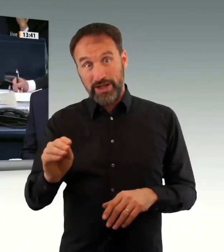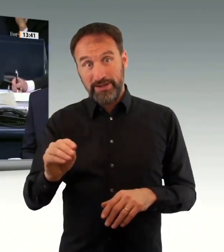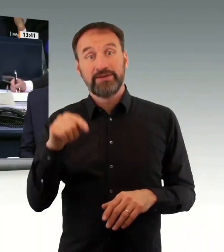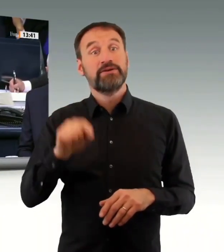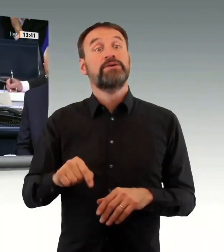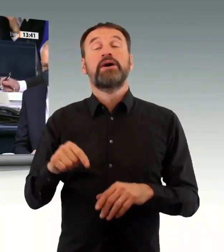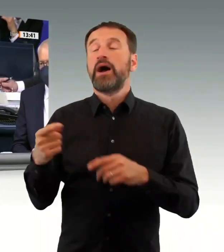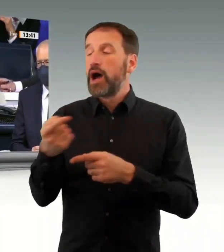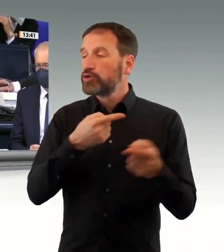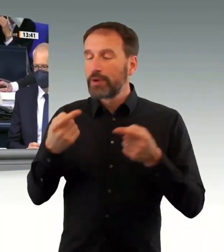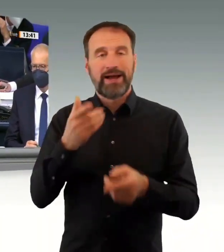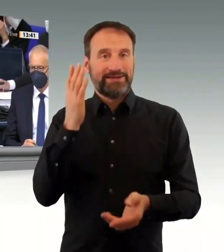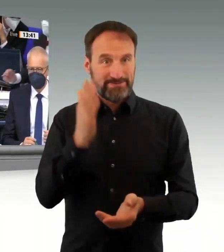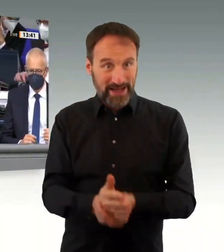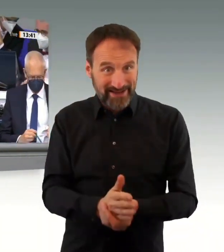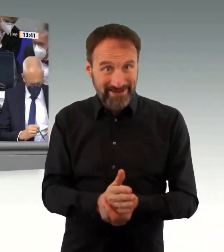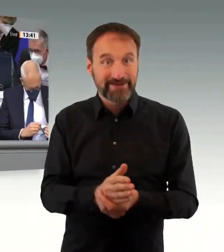Uhr. Die Sitzung ist geschlossen.